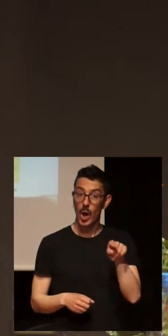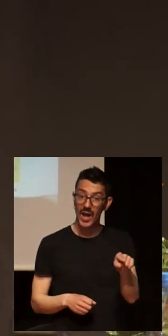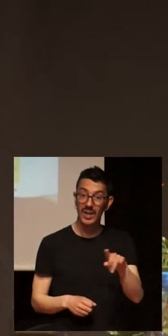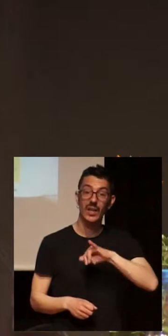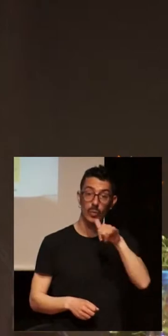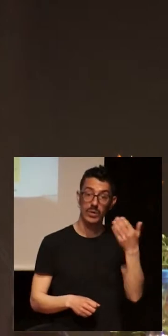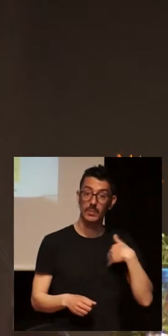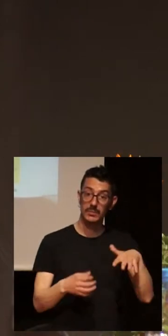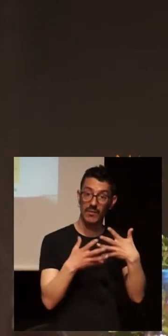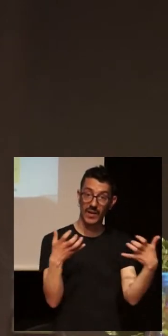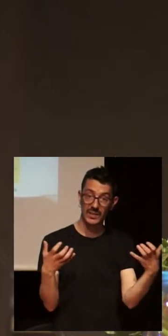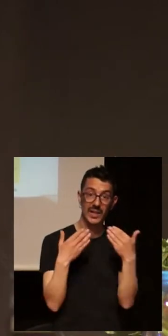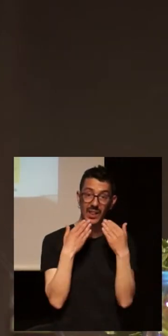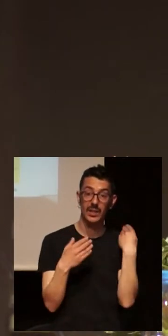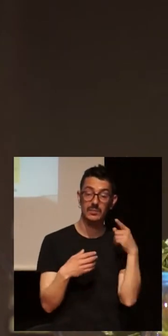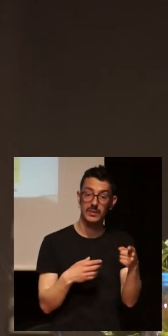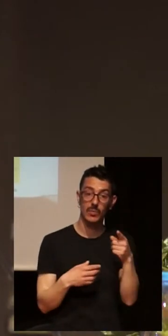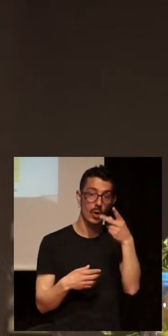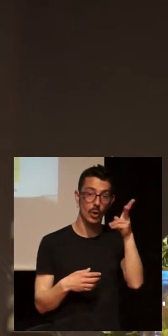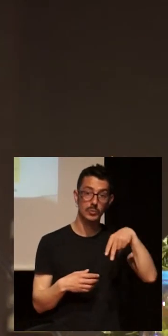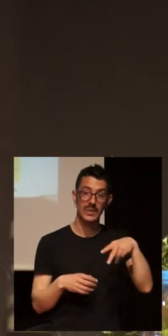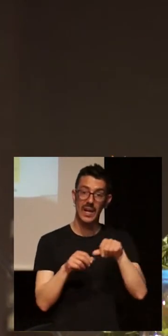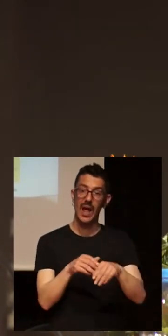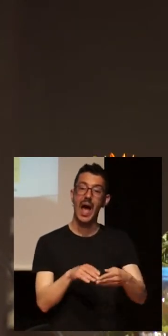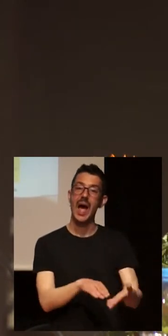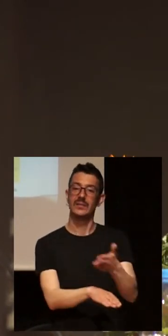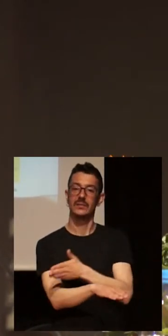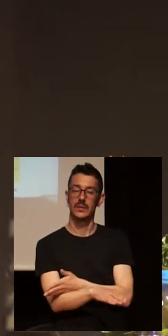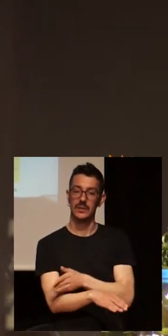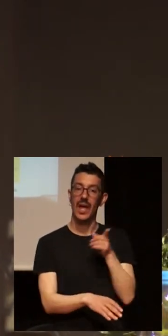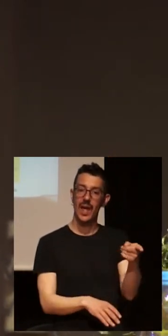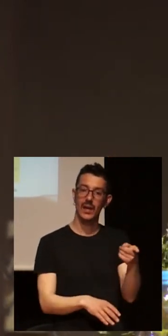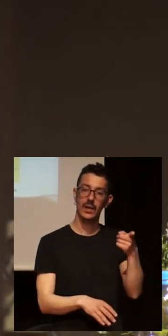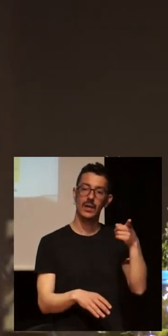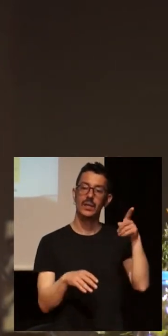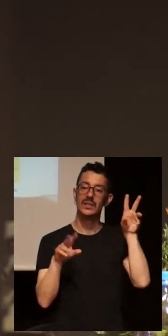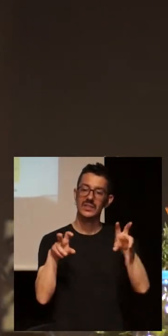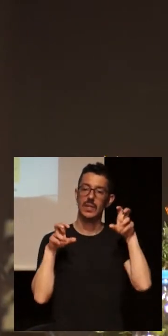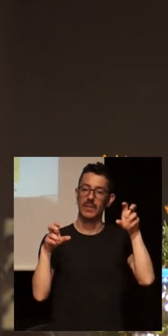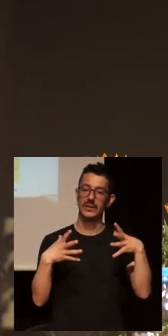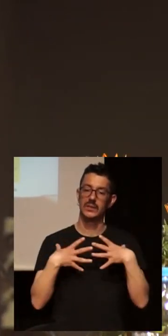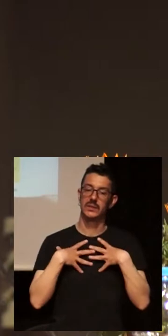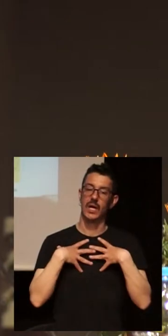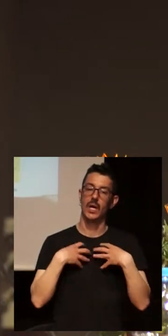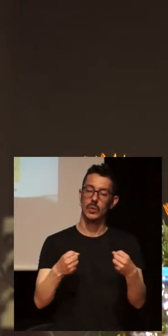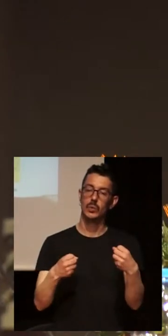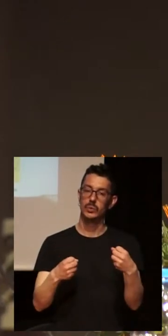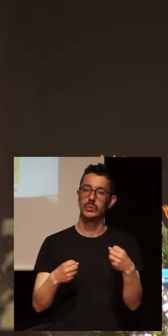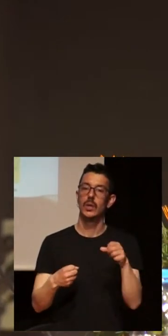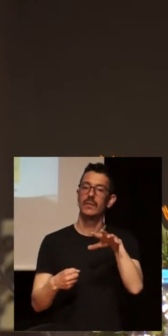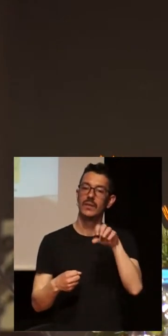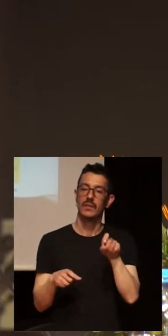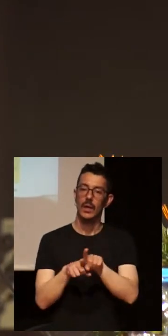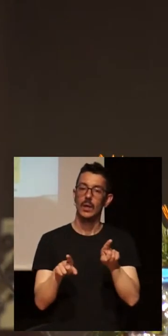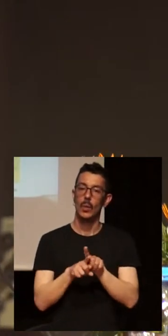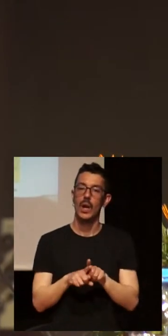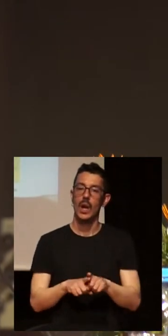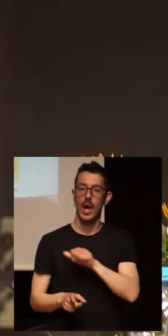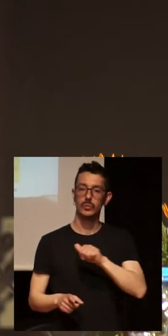es como… Salud lo entiende como una manera de vivir autónoma, gozosa y solidaria, que